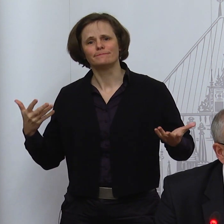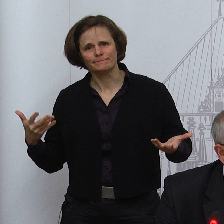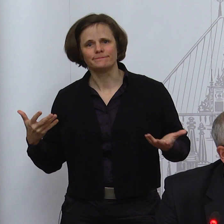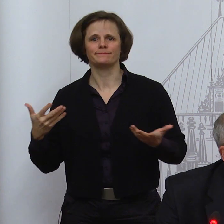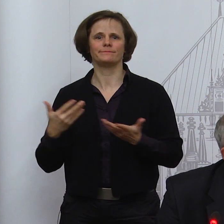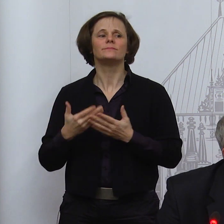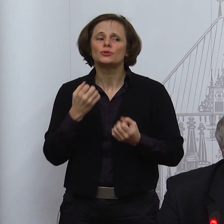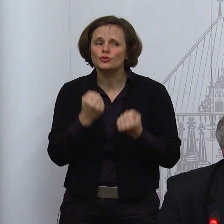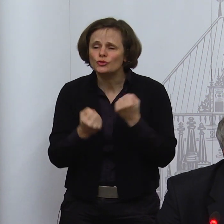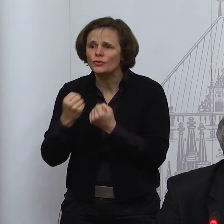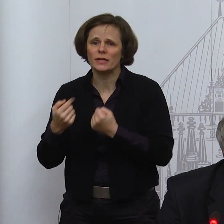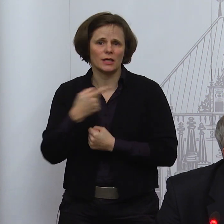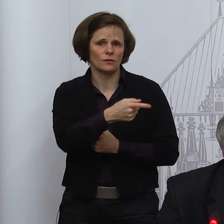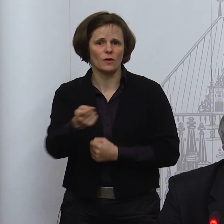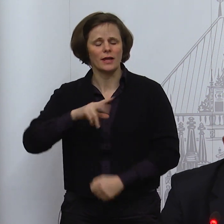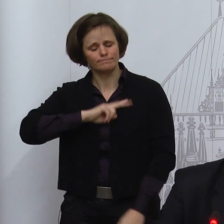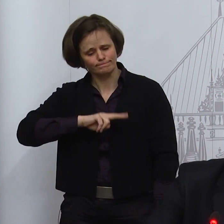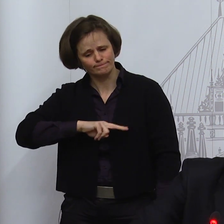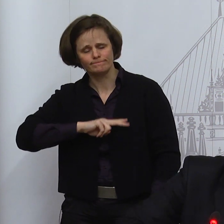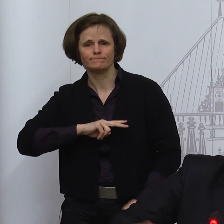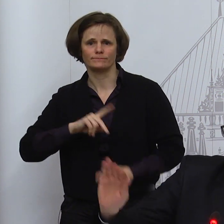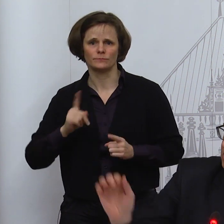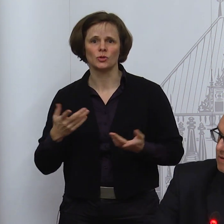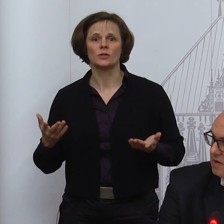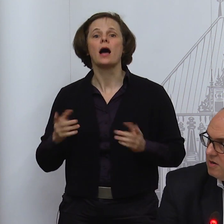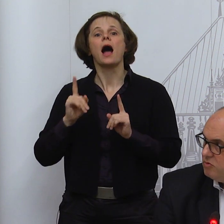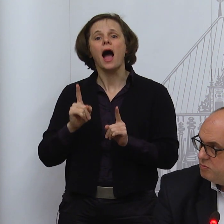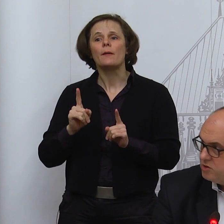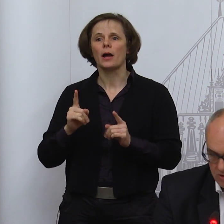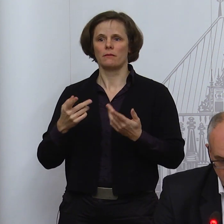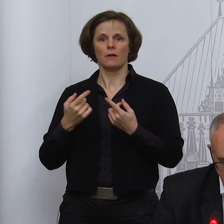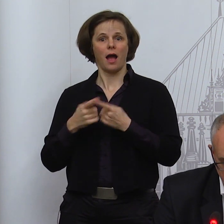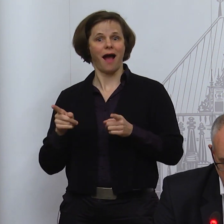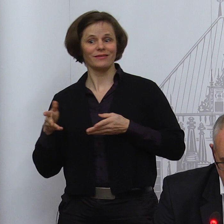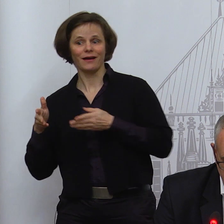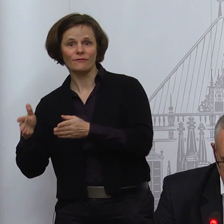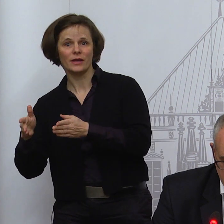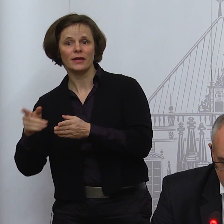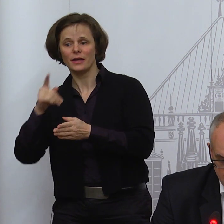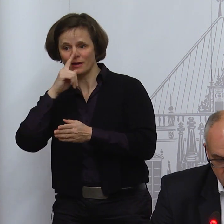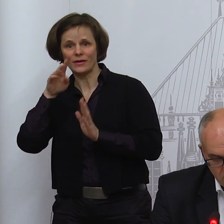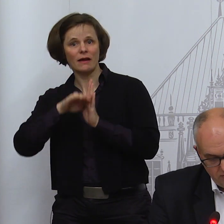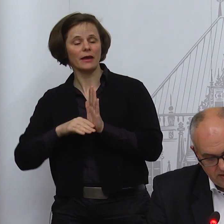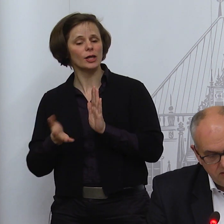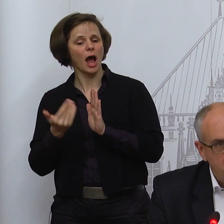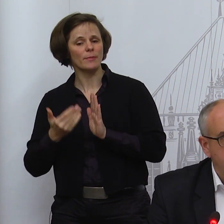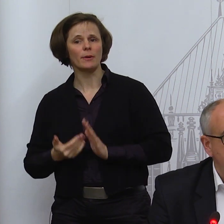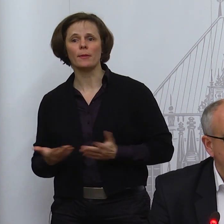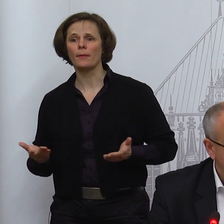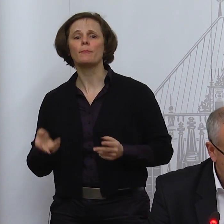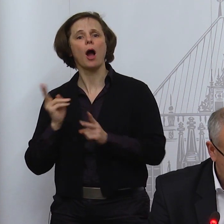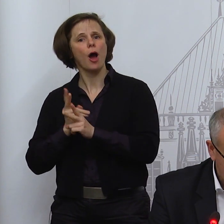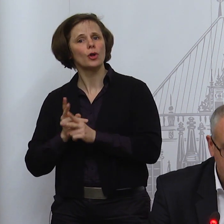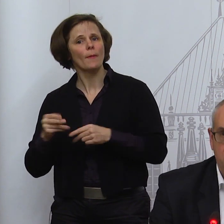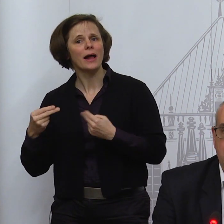dass dann mit ganz hoher Wahrscheinlichkeit die Zahlen sofort wieder nach oben schießen würden. Mit allen Konsequenzen, die das